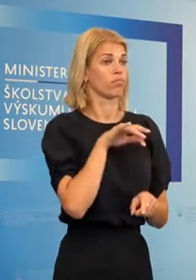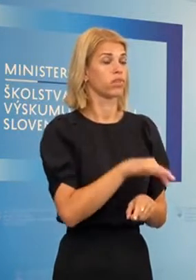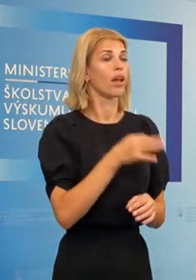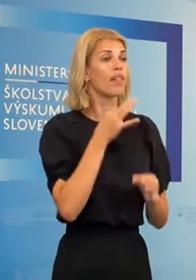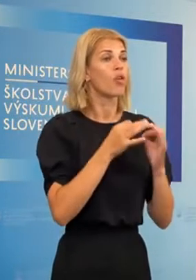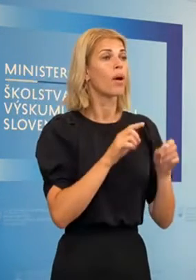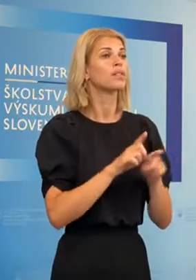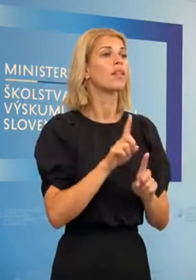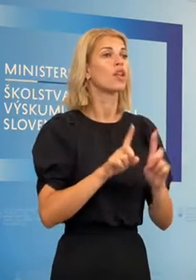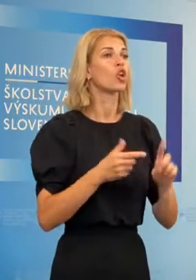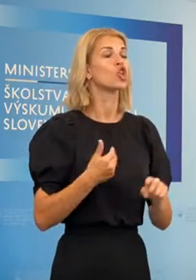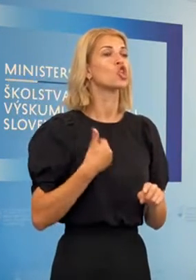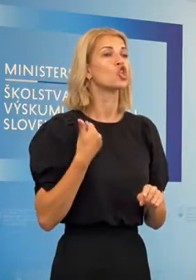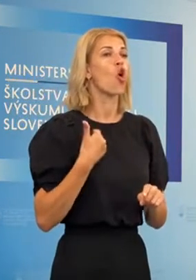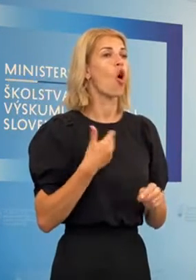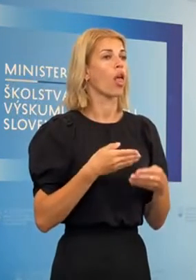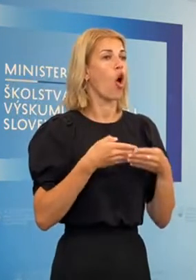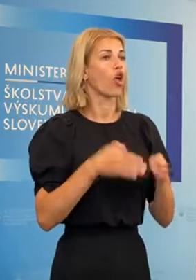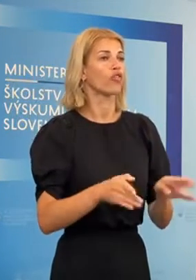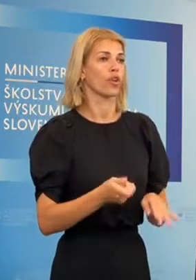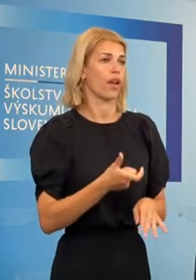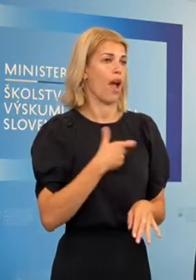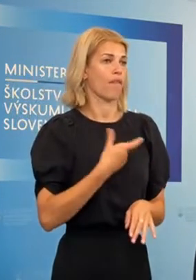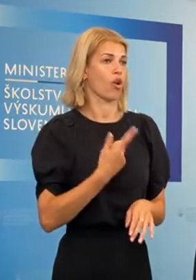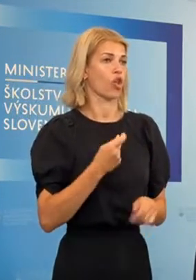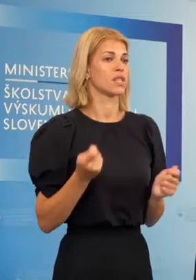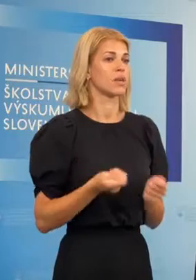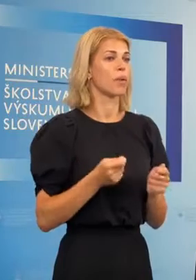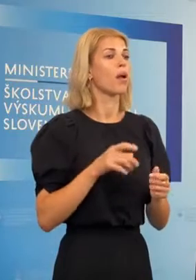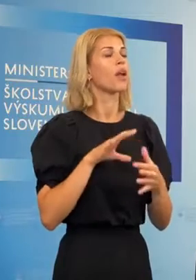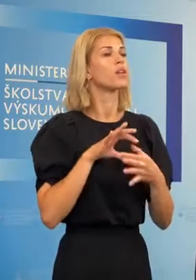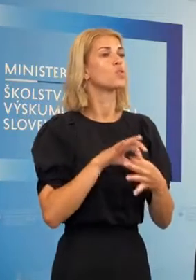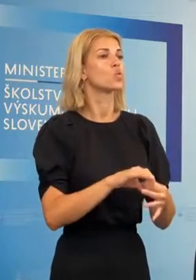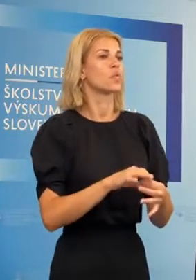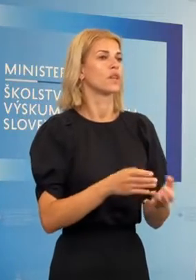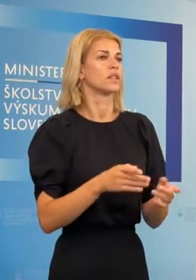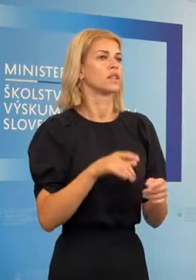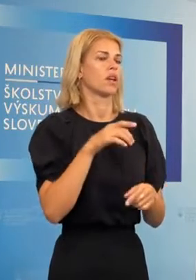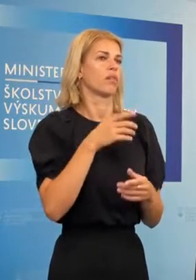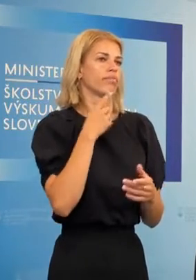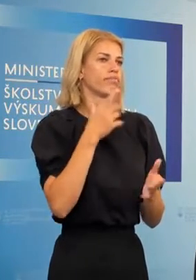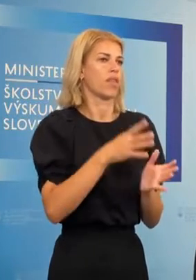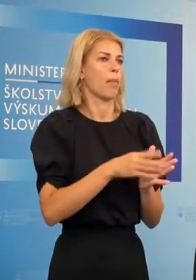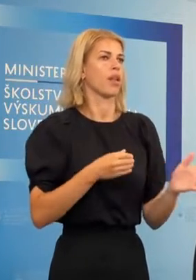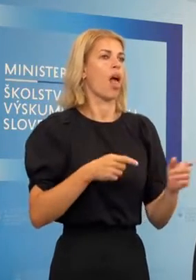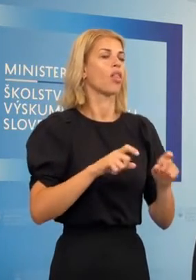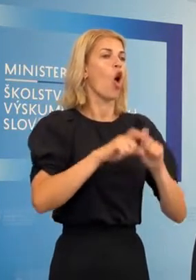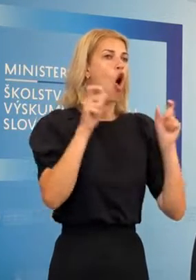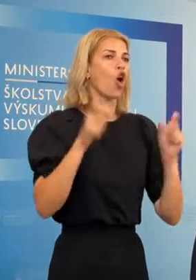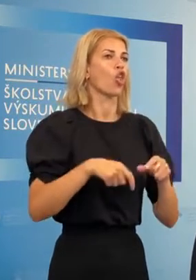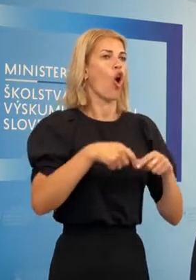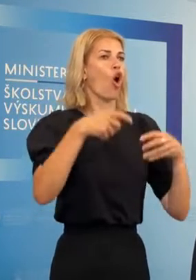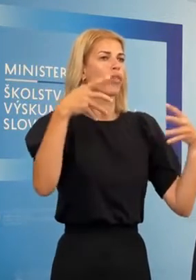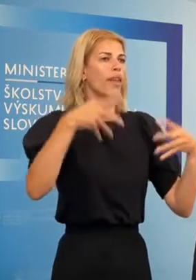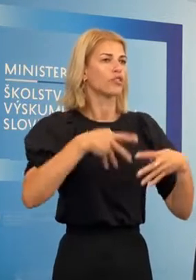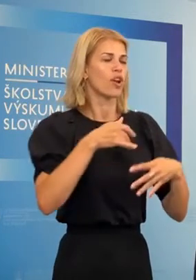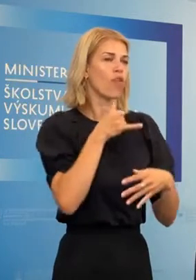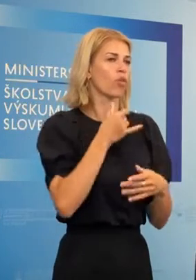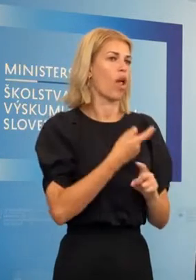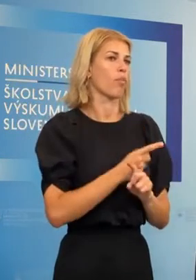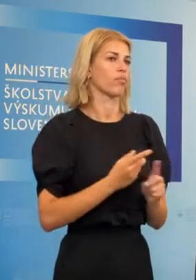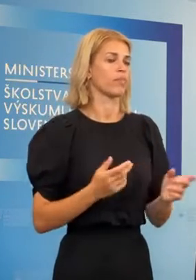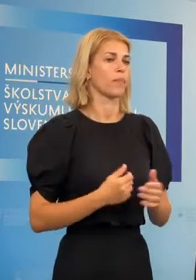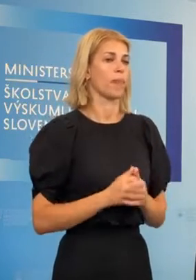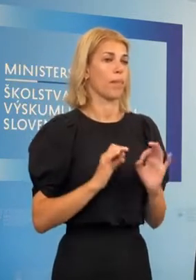nebudú môcť otvoriť, dáme tomu, niektoré triedy od septembra vzhľadom na to, že im, dáme tomu, zatiekajú okna a podobne? Ja takúto informáciu